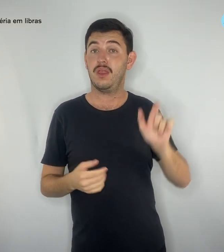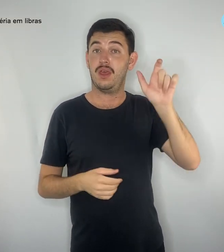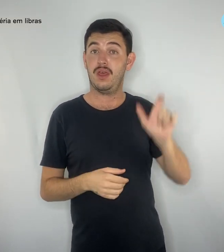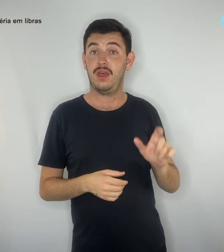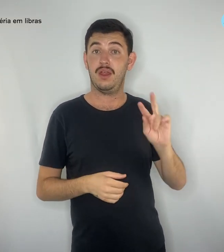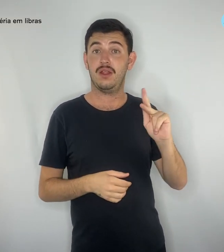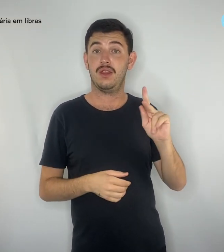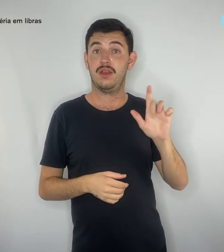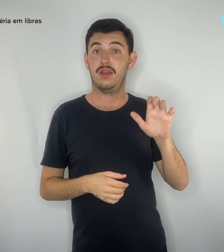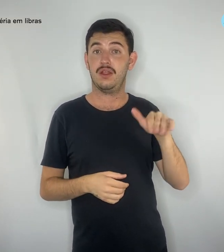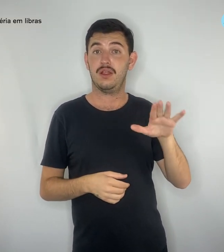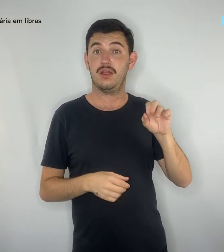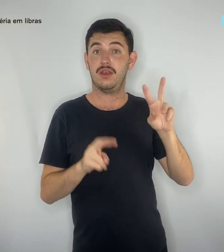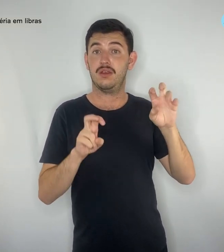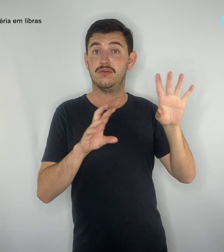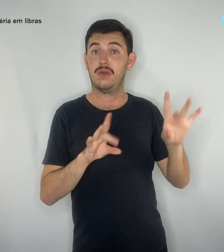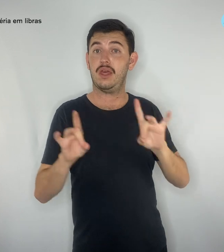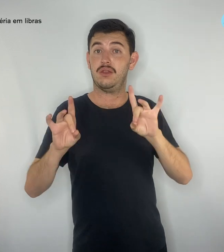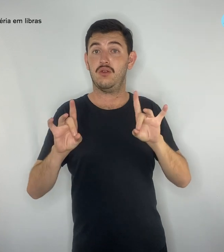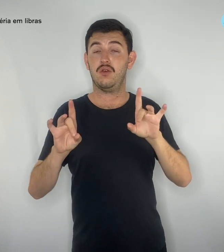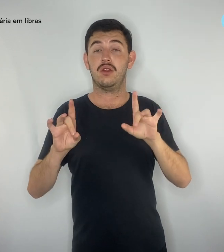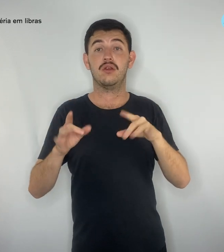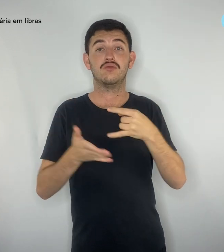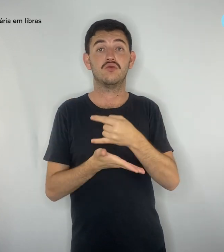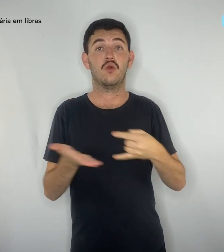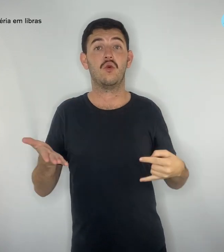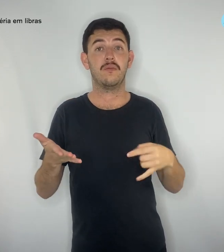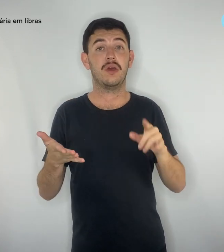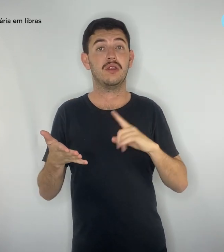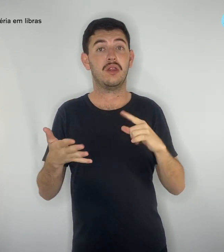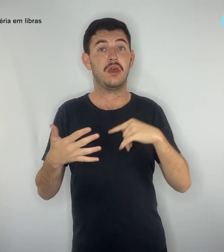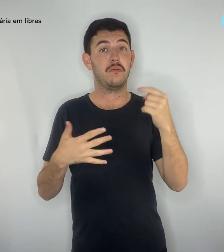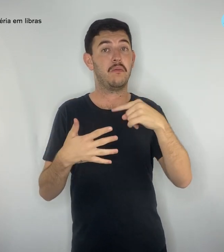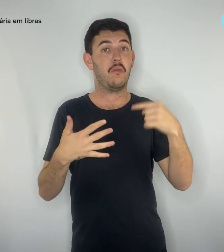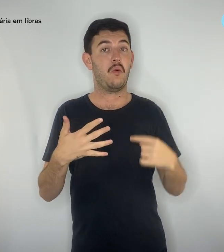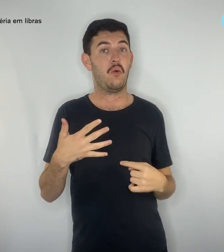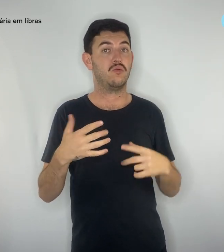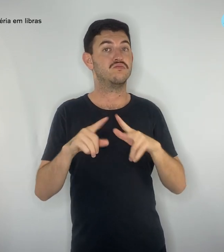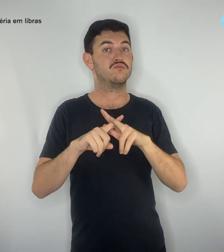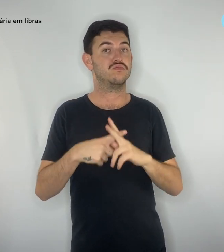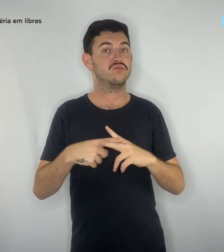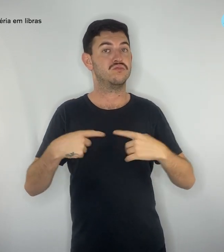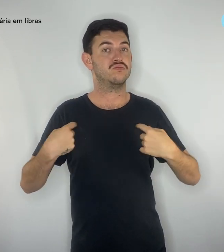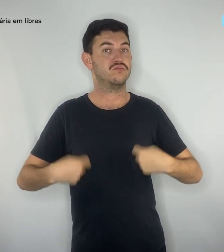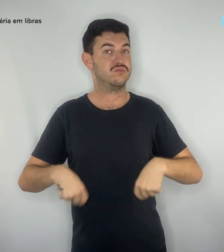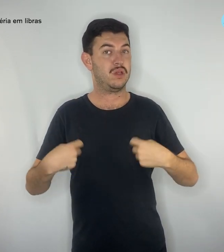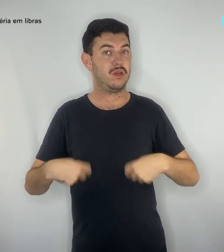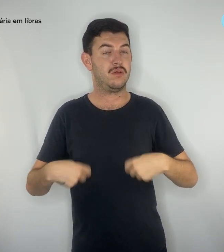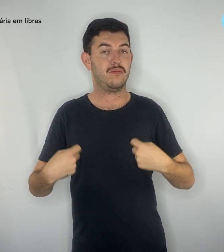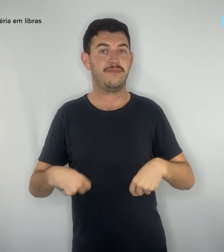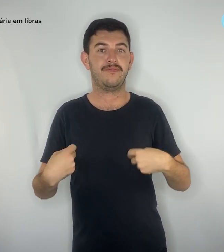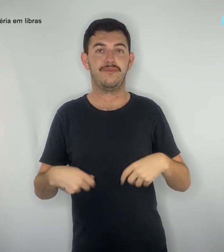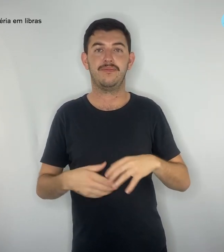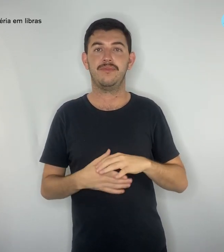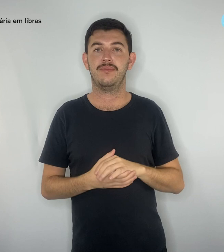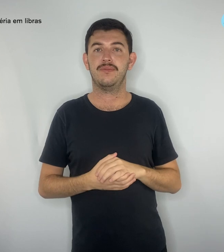que ainda há pontos do documento que precisam ser alterados, tais como a educação